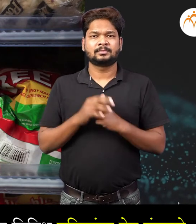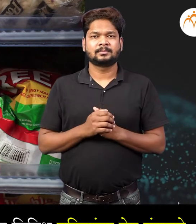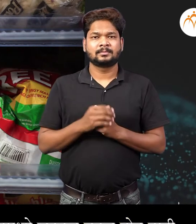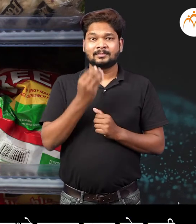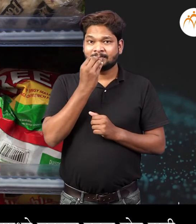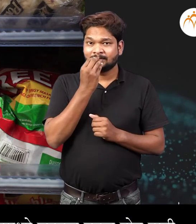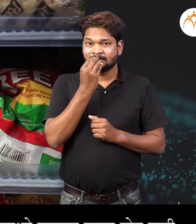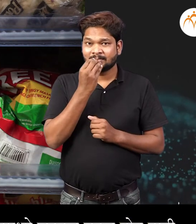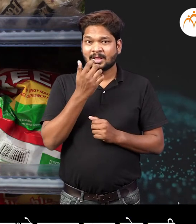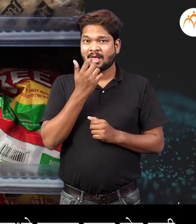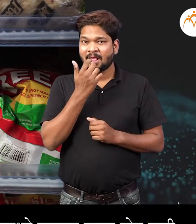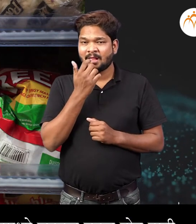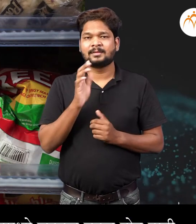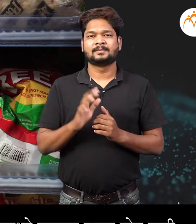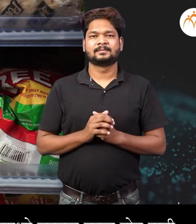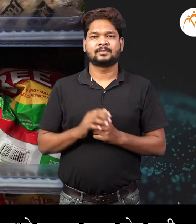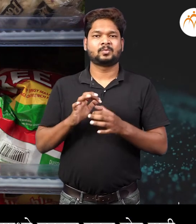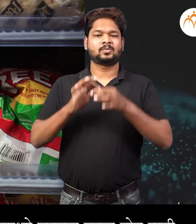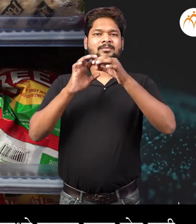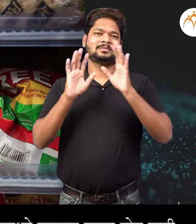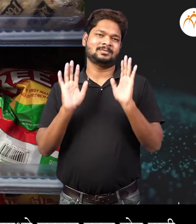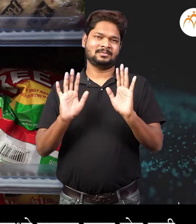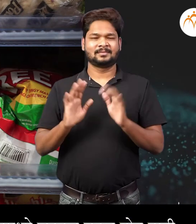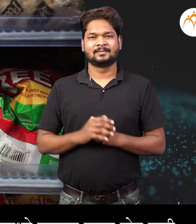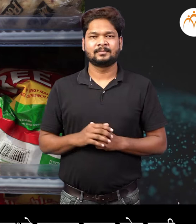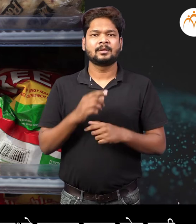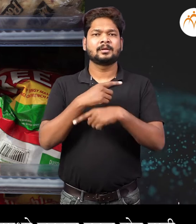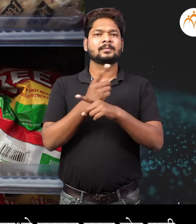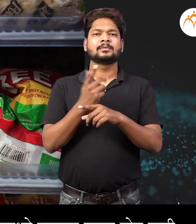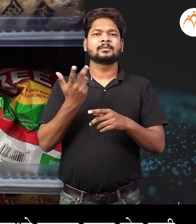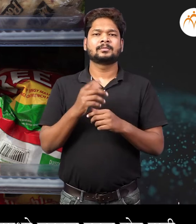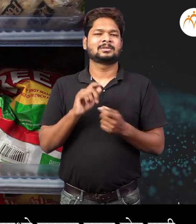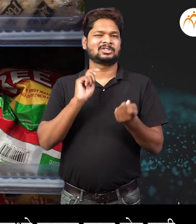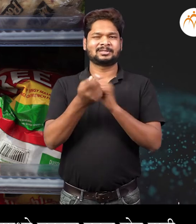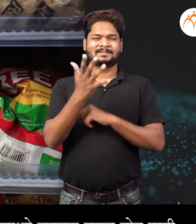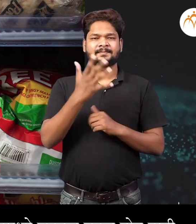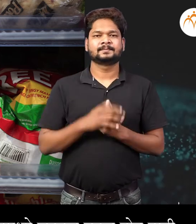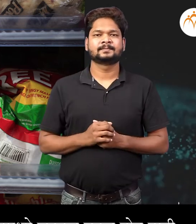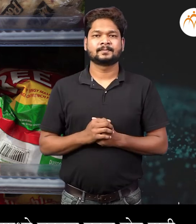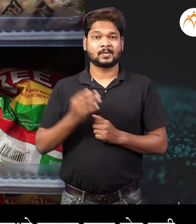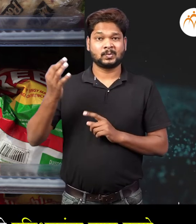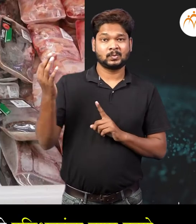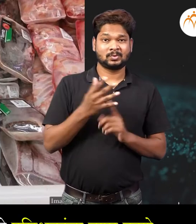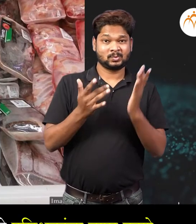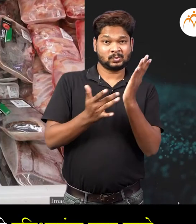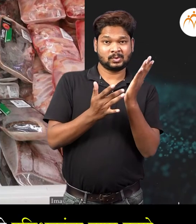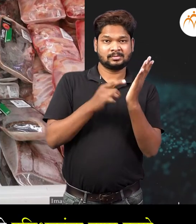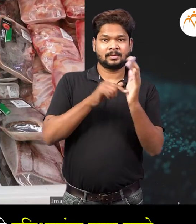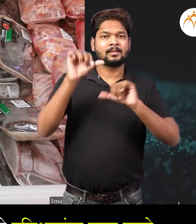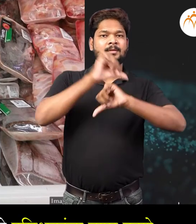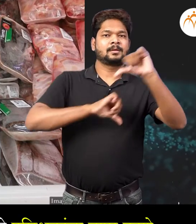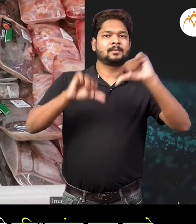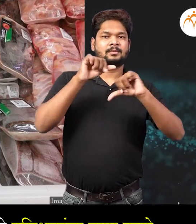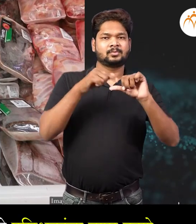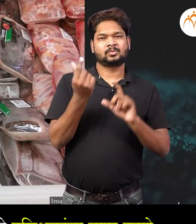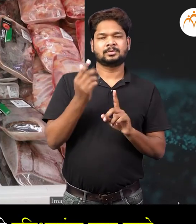या प्रकारे अन्नाची चव, गुणावत्ता या मदे चठकन बदल होतने अन्न सुरक्षेची